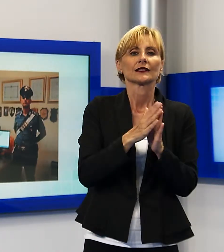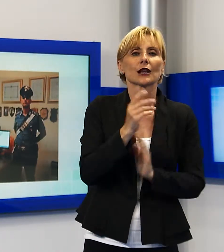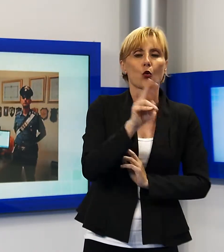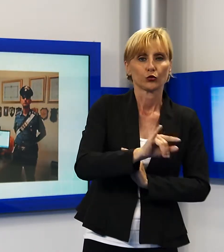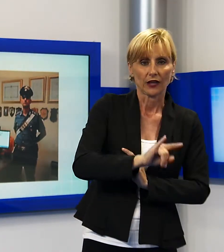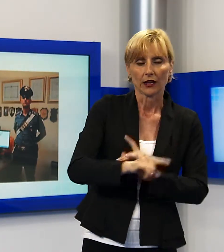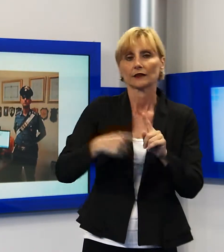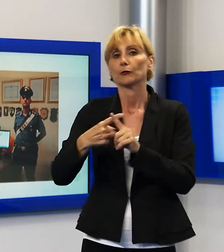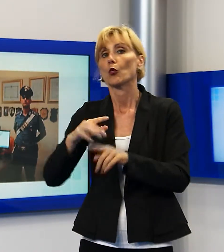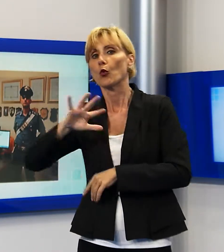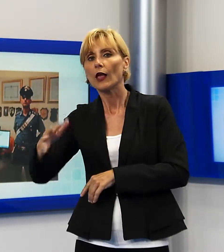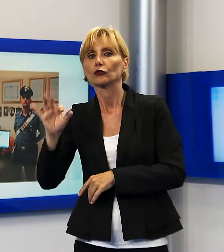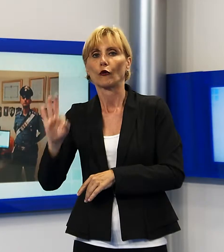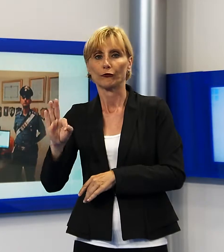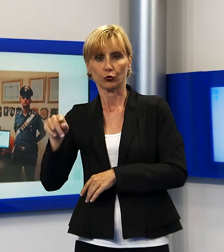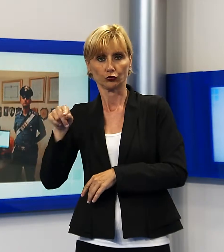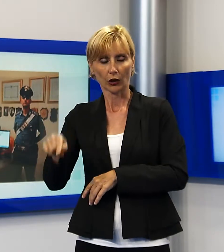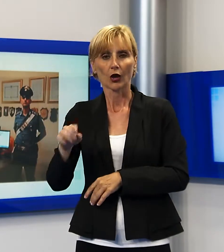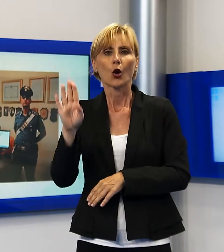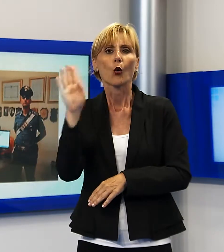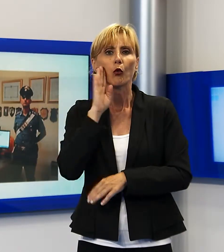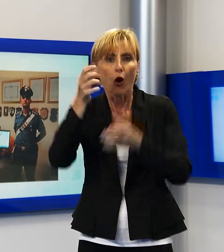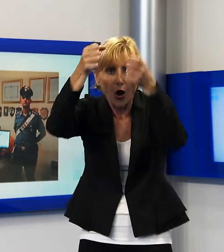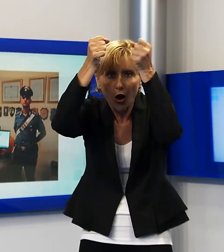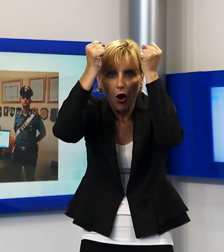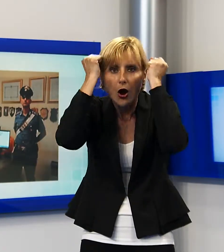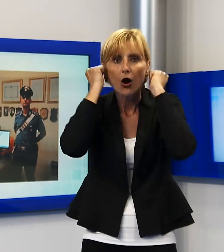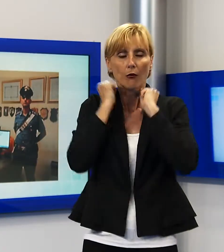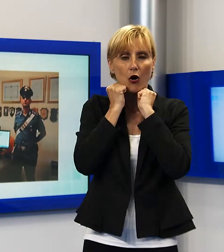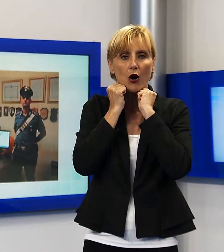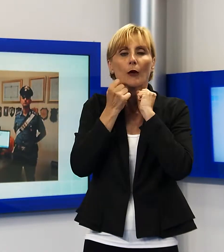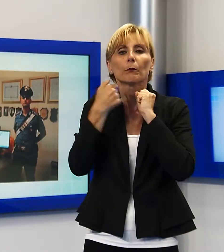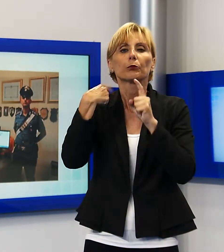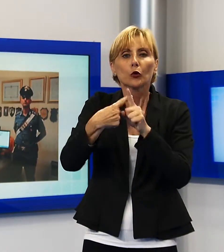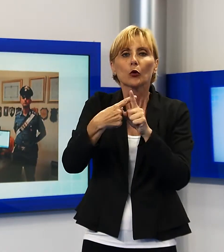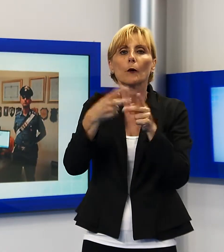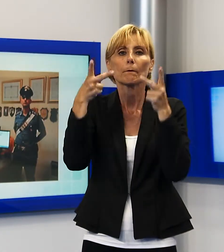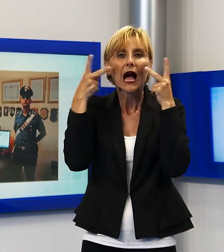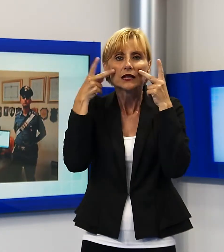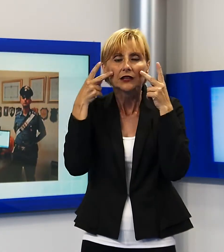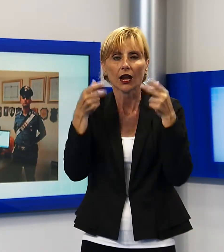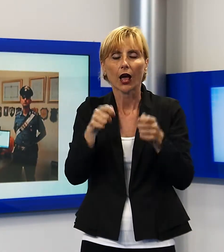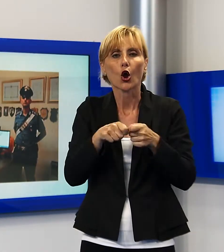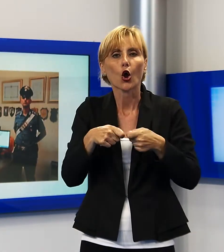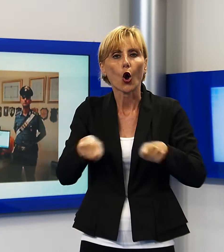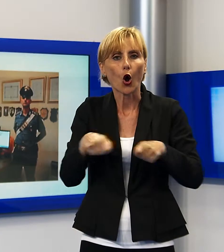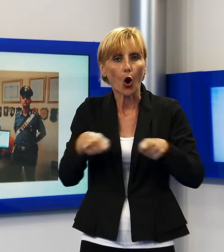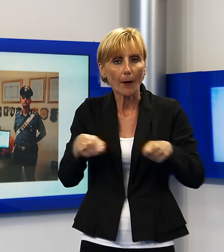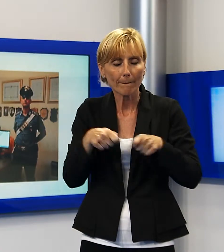riconosciuto, l'uomo indossava un casco integrale e sotto il casco una maschera di gomma. Il rapinatore si trova detenuto presso la casa